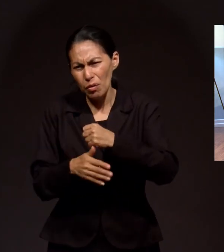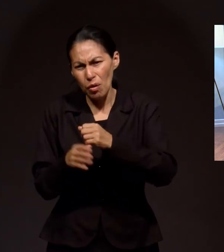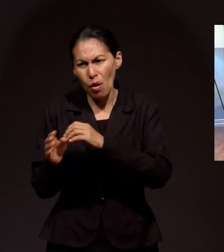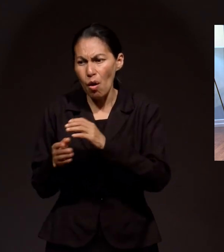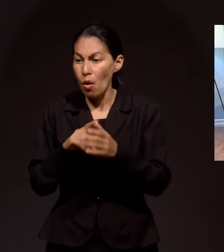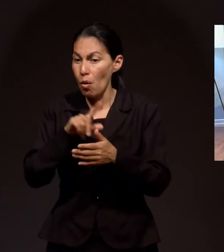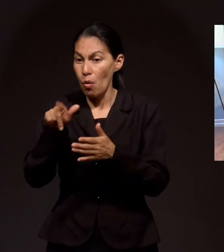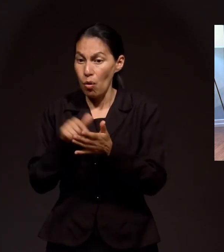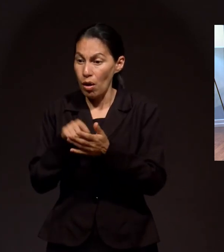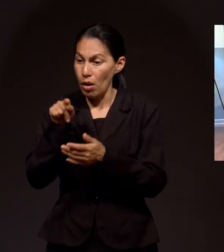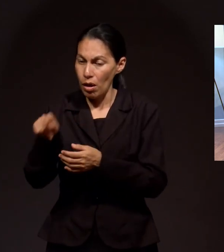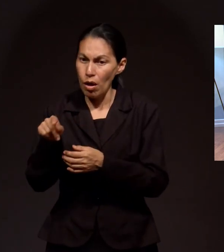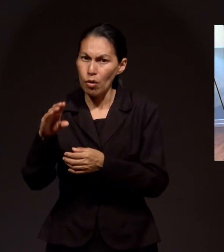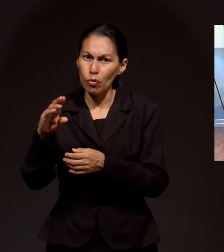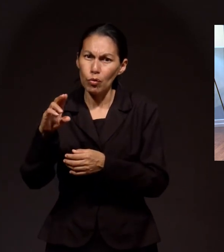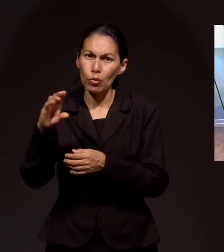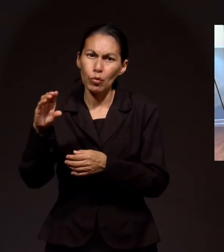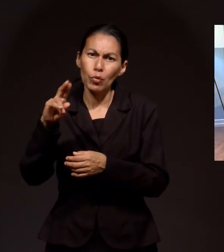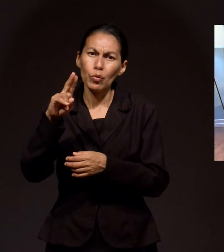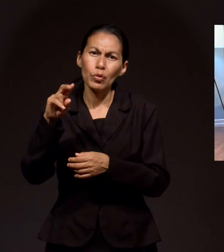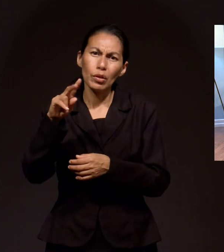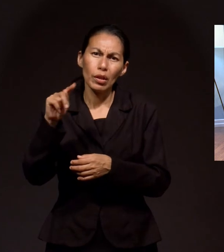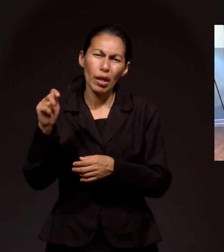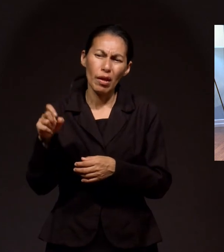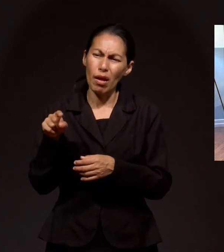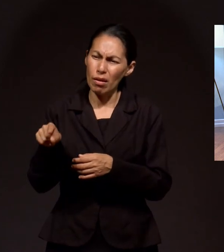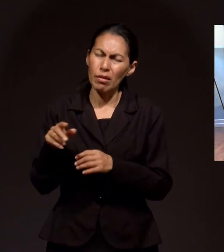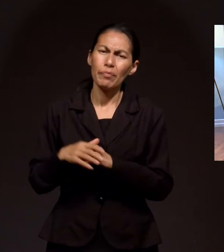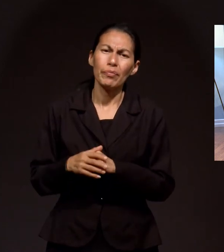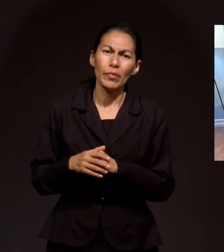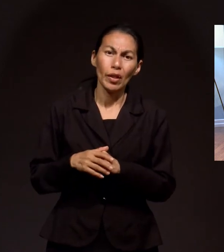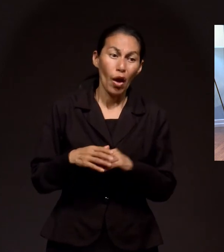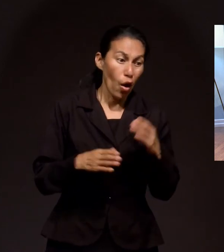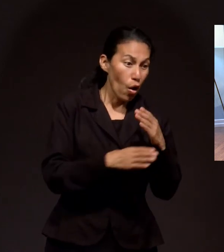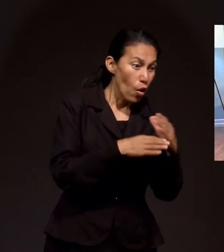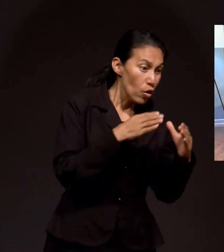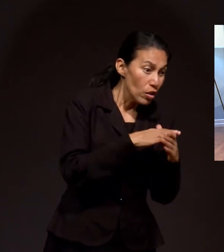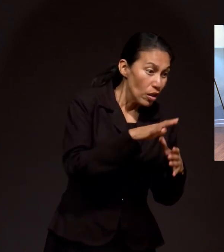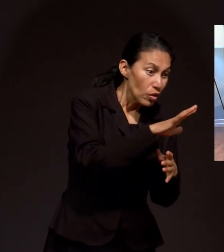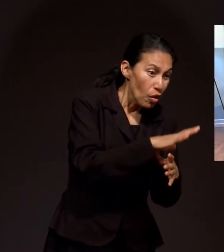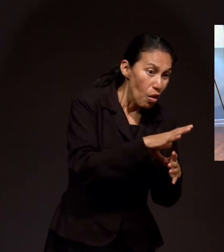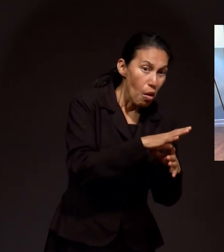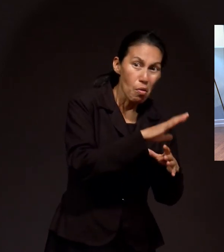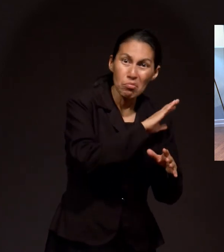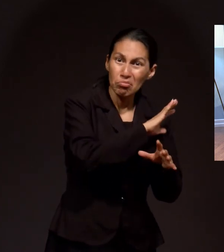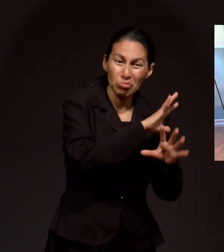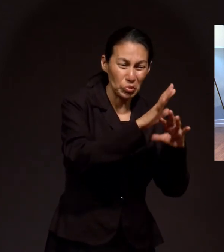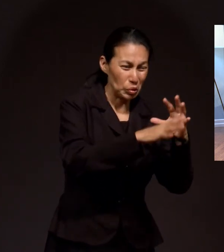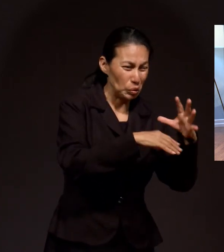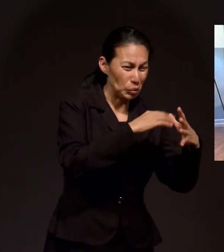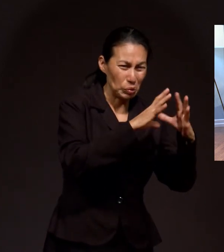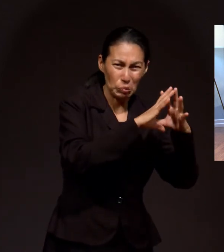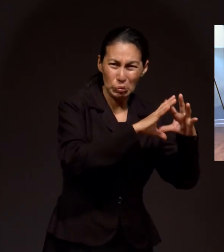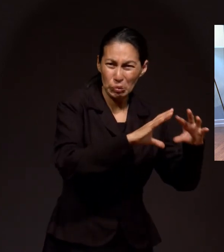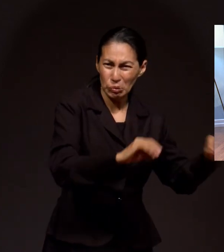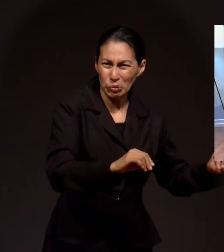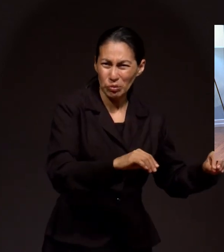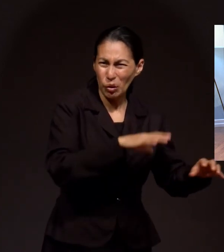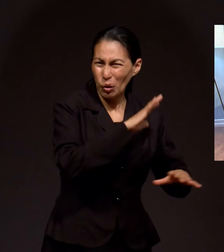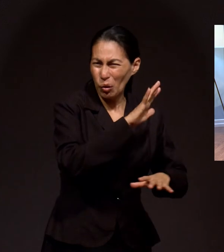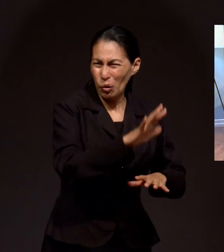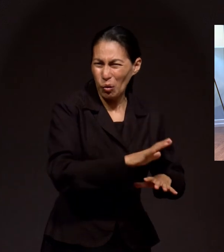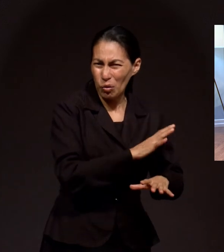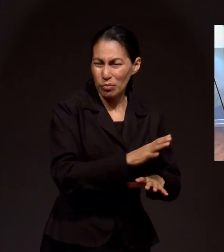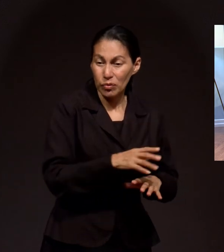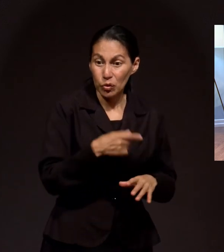Y después de haber conseguido nuestro carro, por cierto, nosotros quedamos sin nada. Perdimos todo. Y en Providencia no se pueden asegurar los carros. Quedamos sin